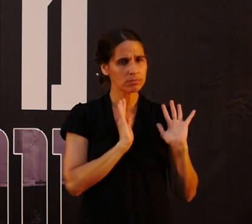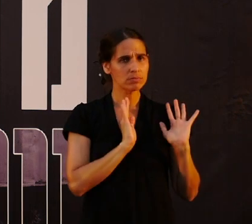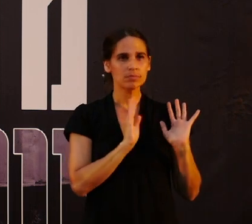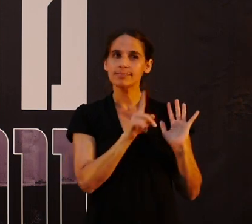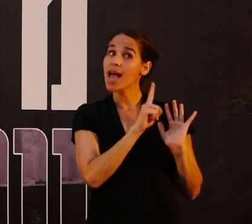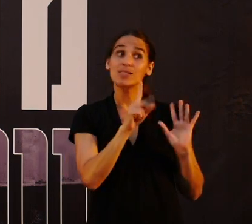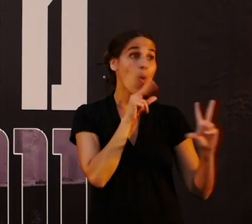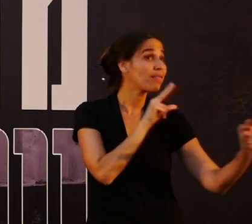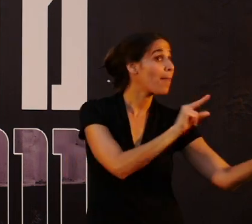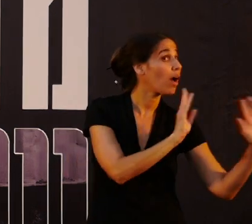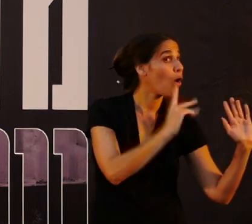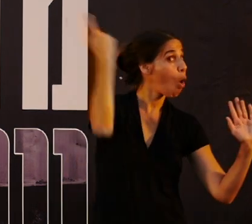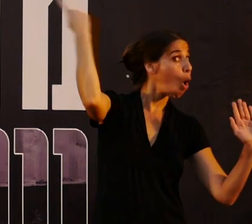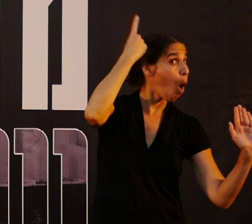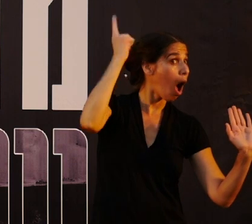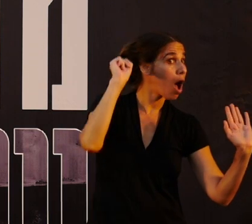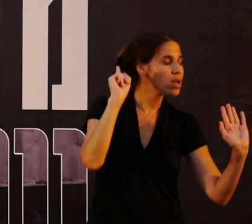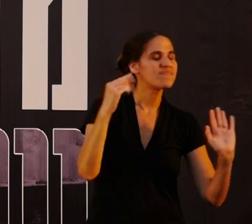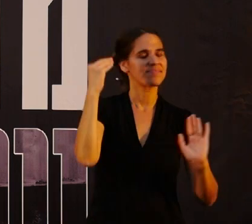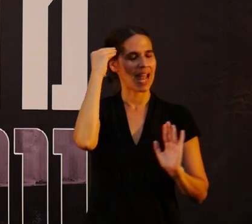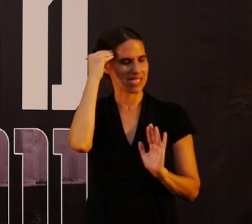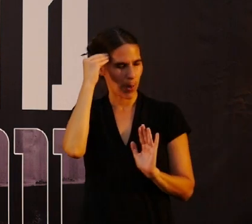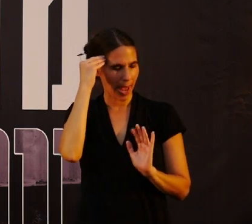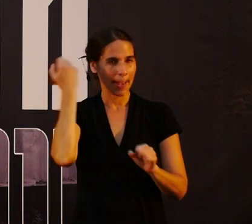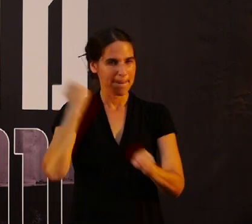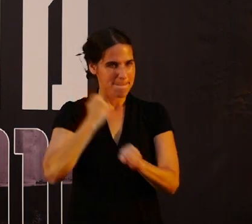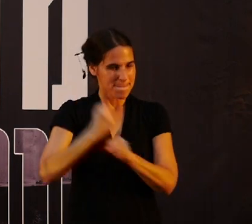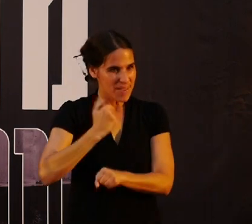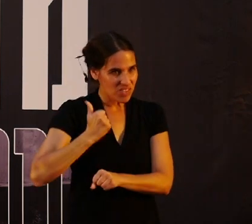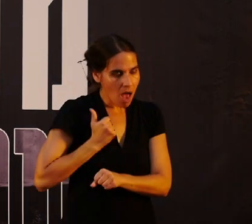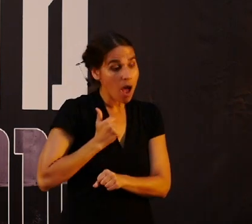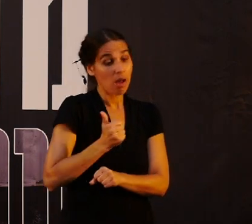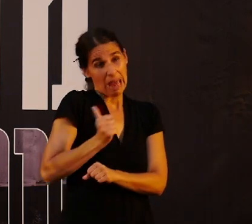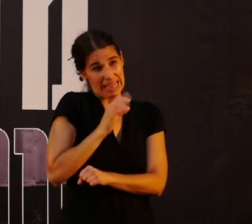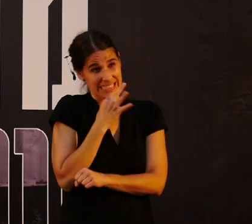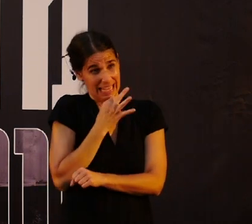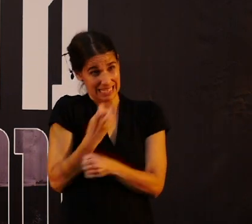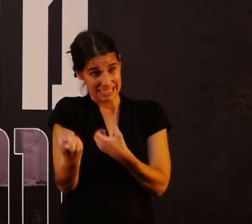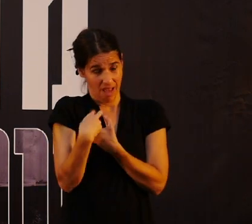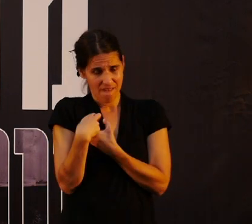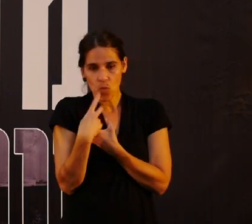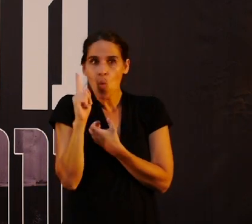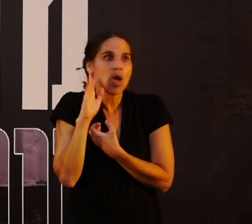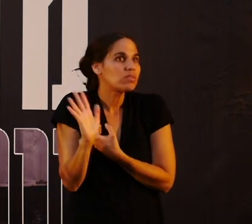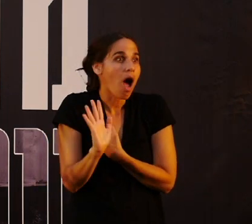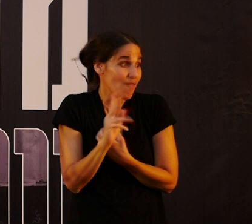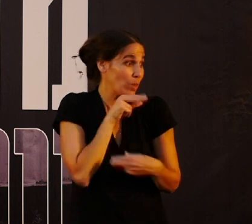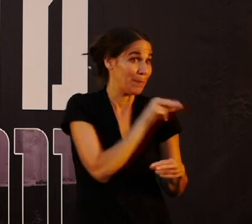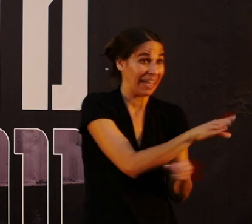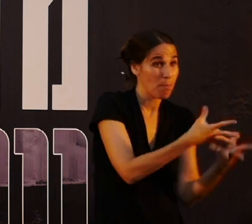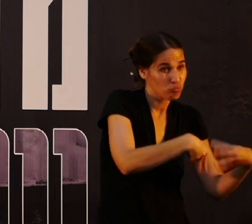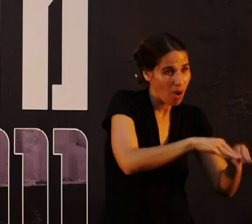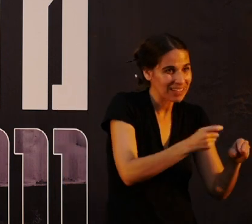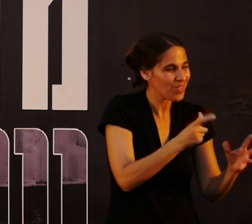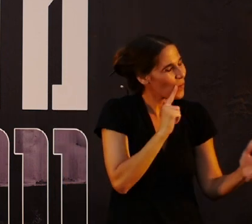אסור לדבר איתם בהוראה. אני זוכר מבצע שהצטרף אלינו חייל צעיר, שלא ידע, והוא דיבר איתם